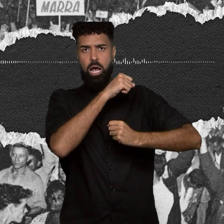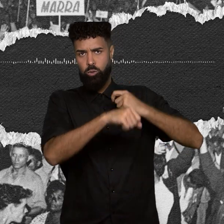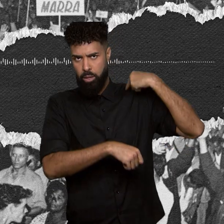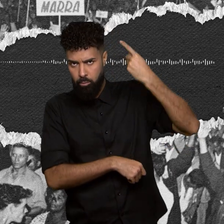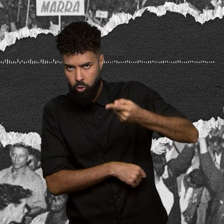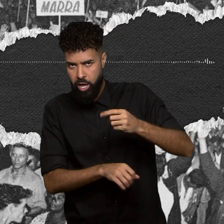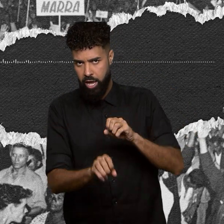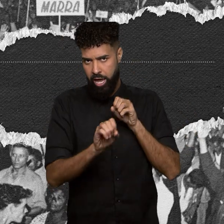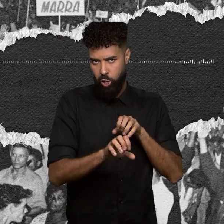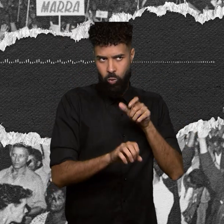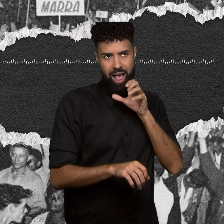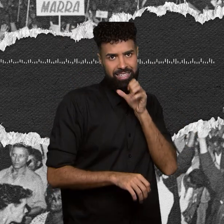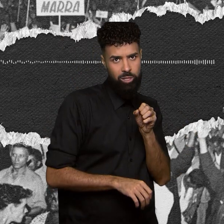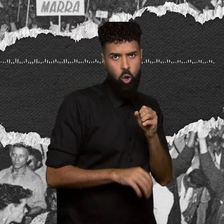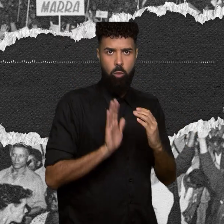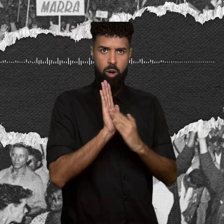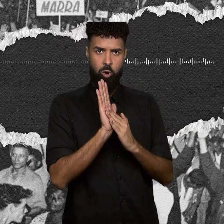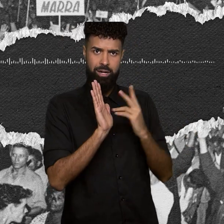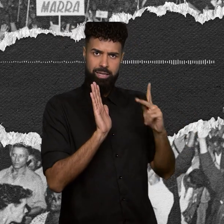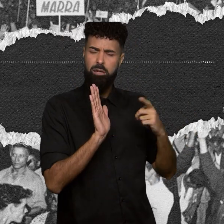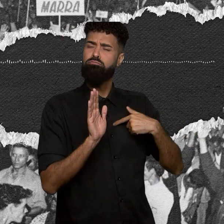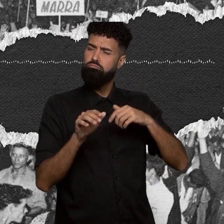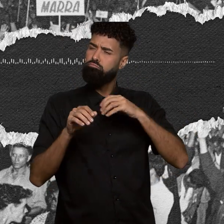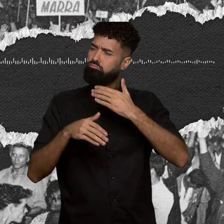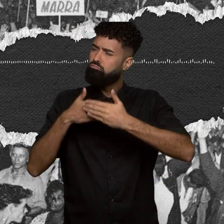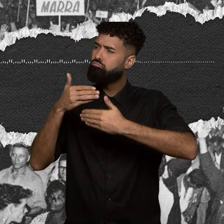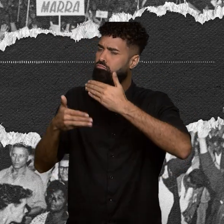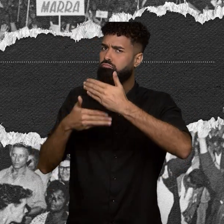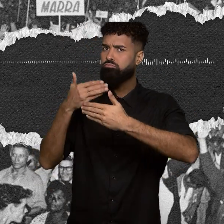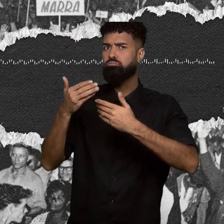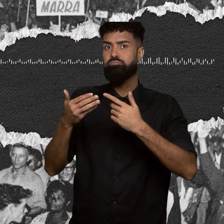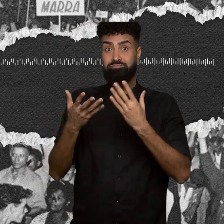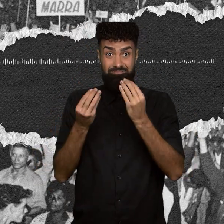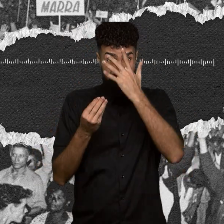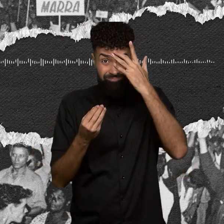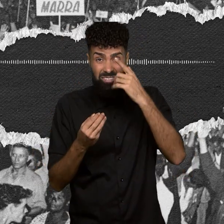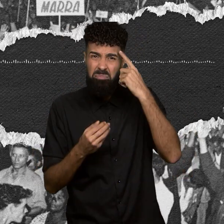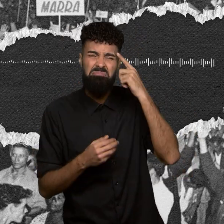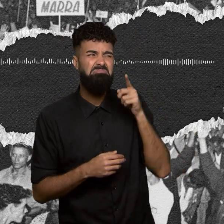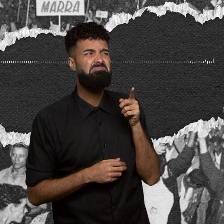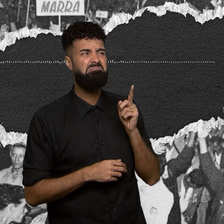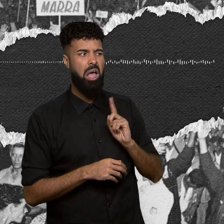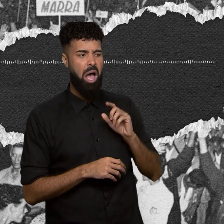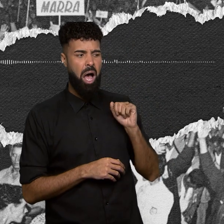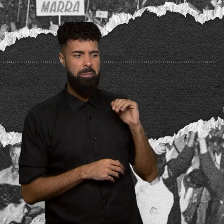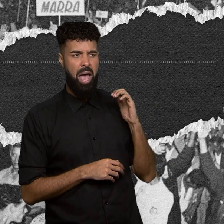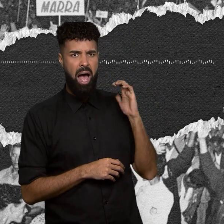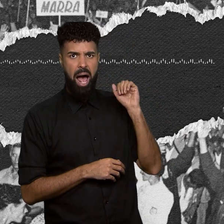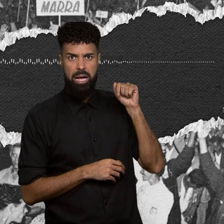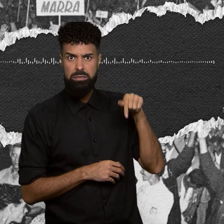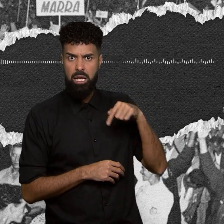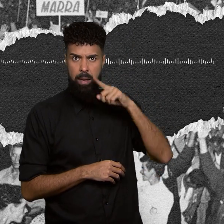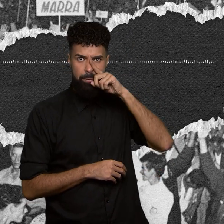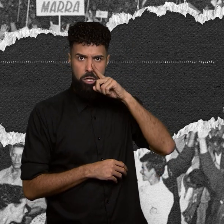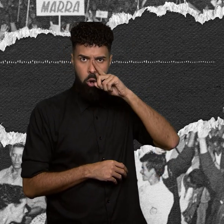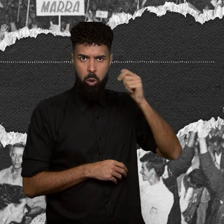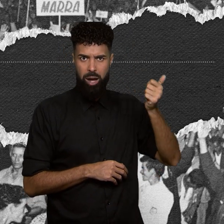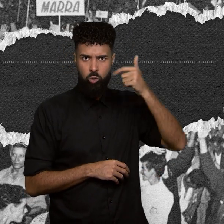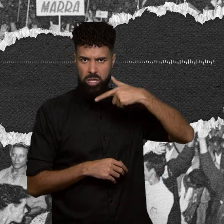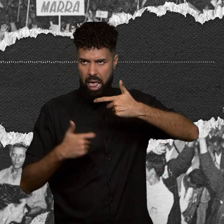sua proposta pedagógica continuam sendo tratados por muita gente como uma ameaça mais perigosa que muito arsenal de guerra.